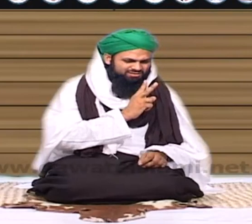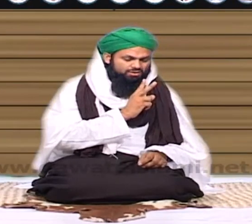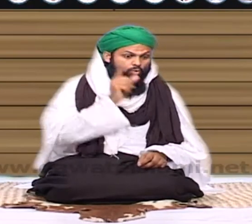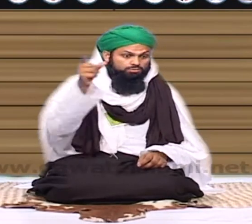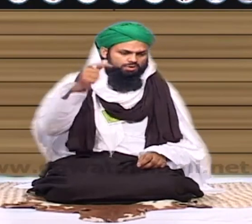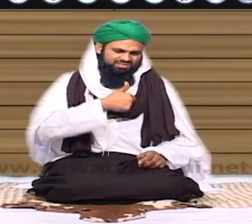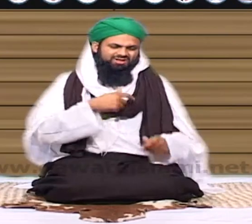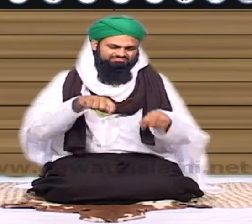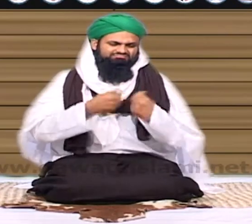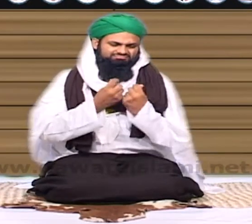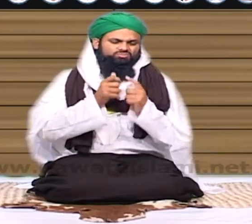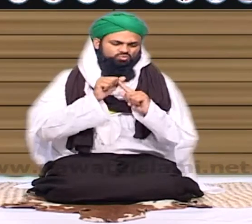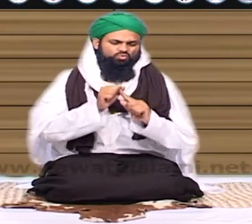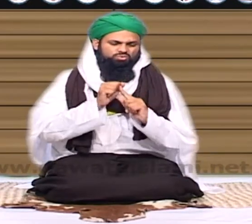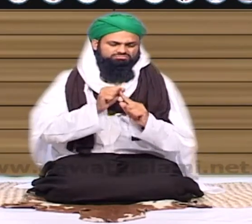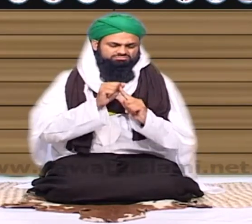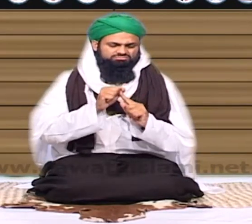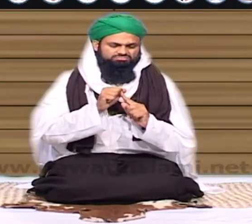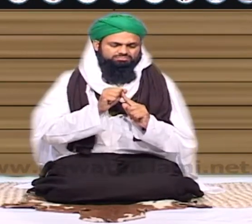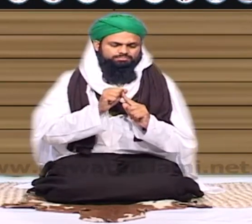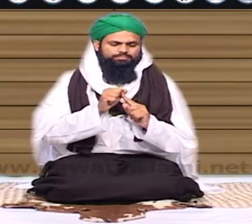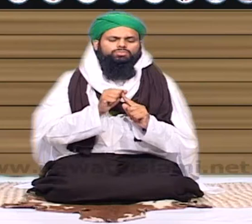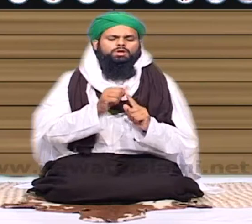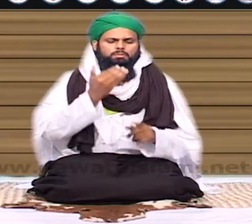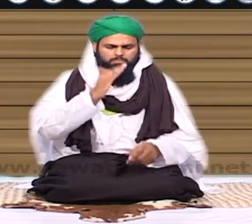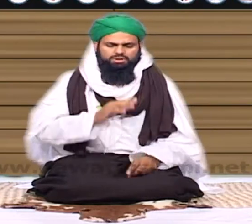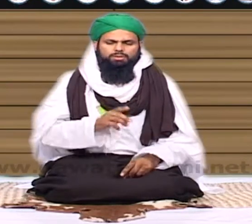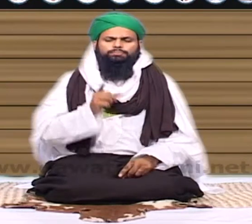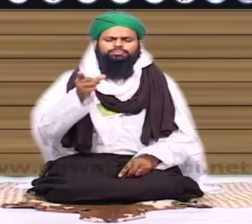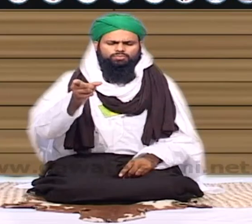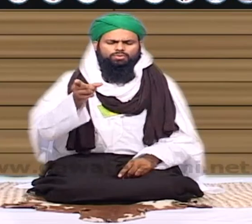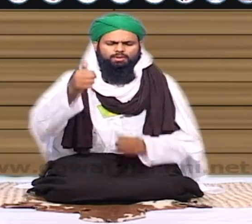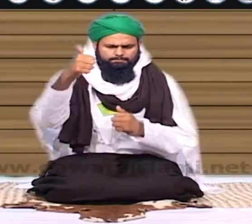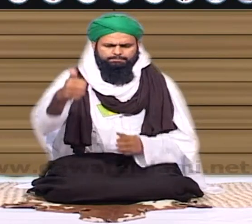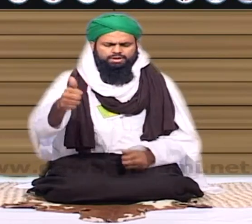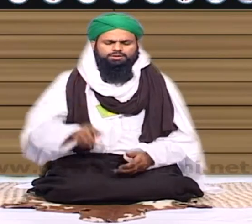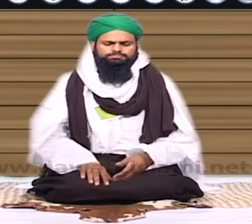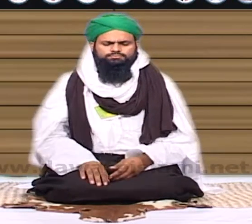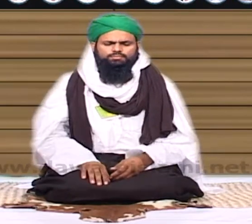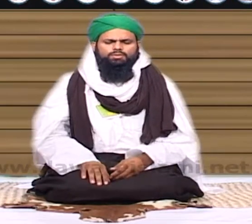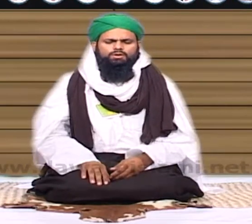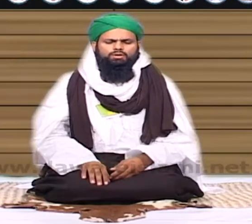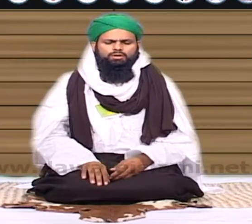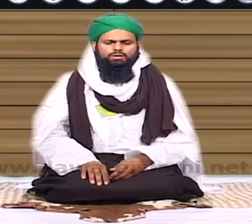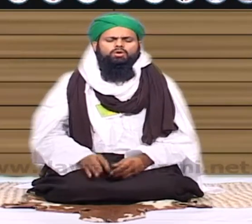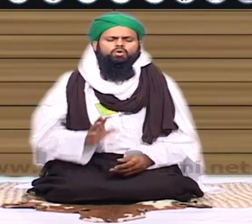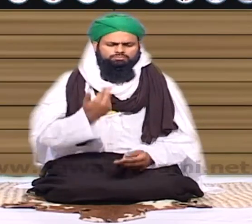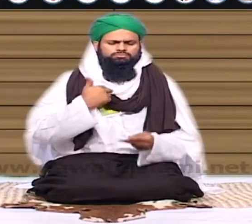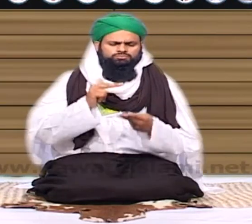اس کا دل دکھے گا یہ ہو سکتا ہے کہ بعض اگر سامنے سے کہا جائے تو اس کا دل نہ بھی دکھے جیسے